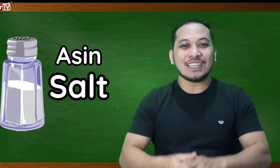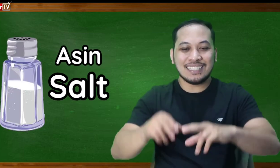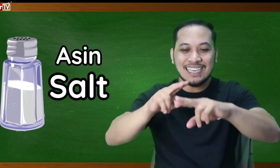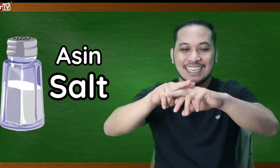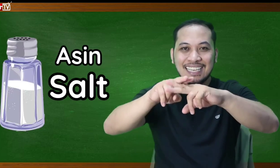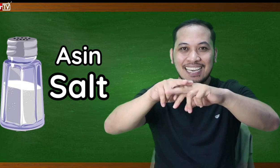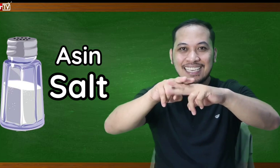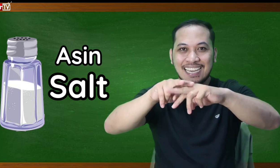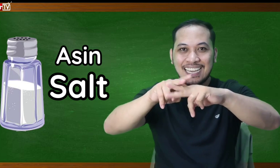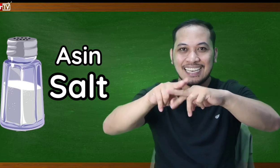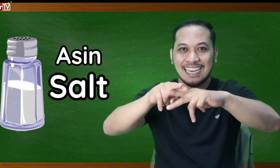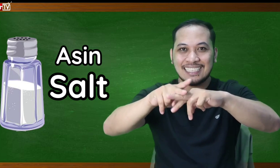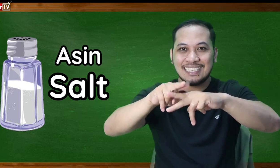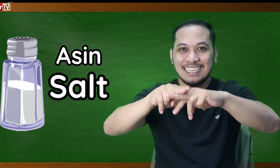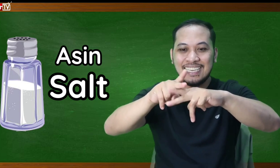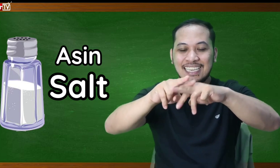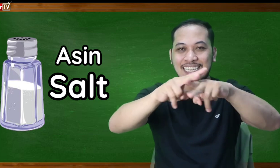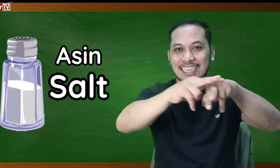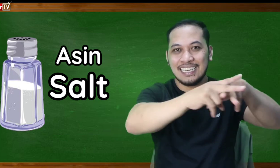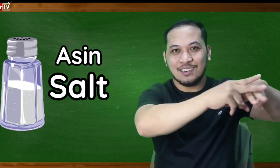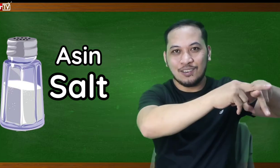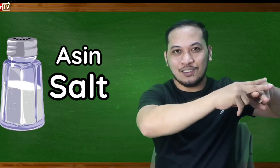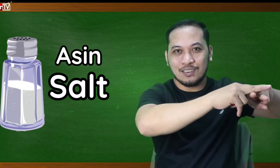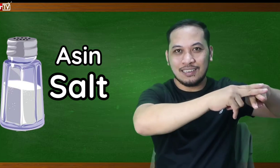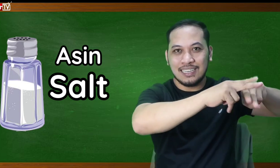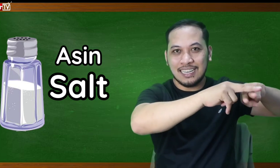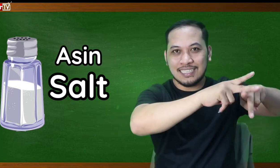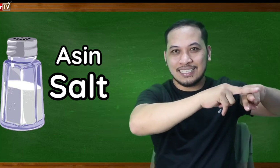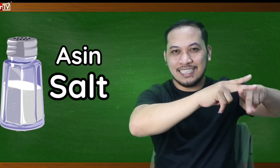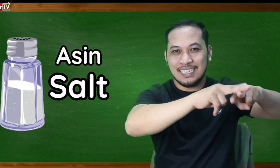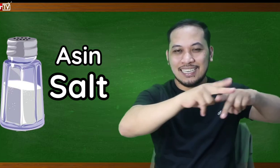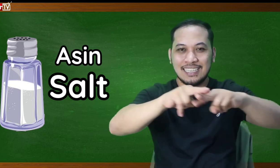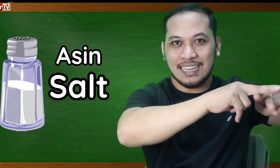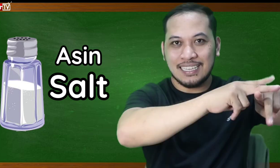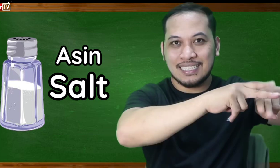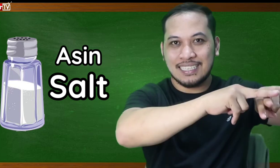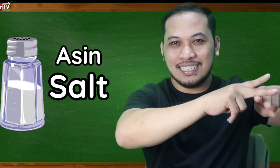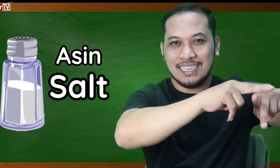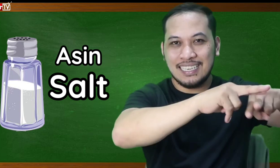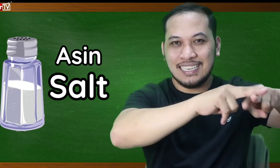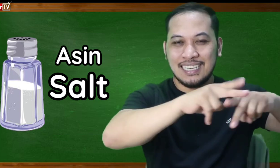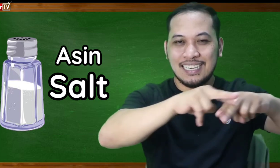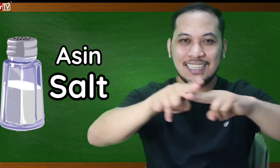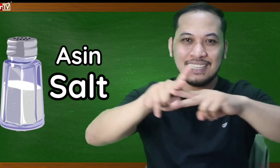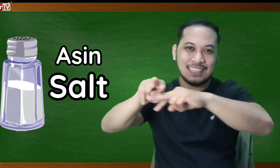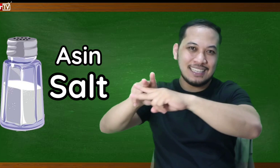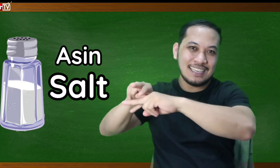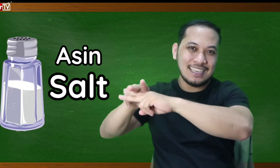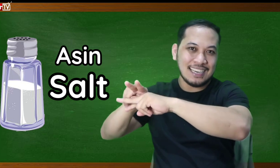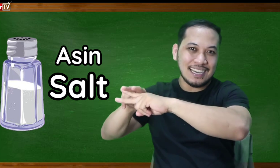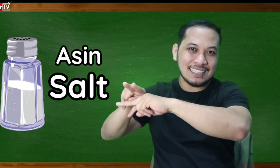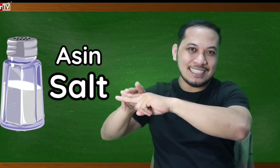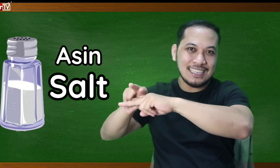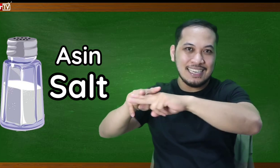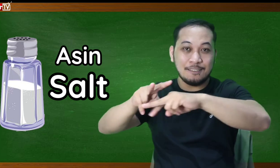asin ayan asin asin asin asin